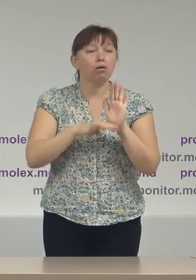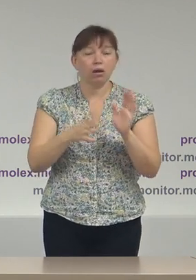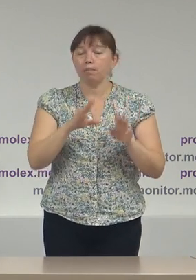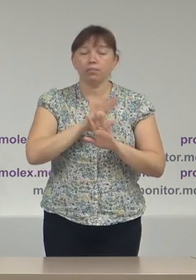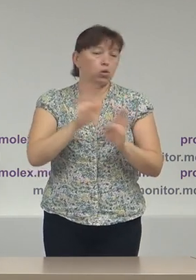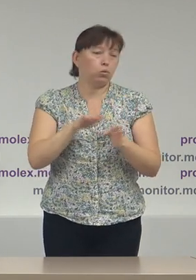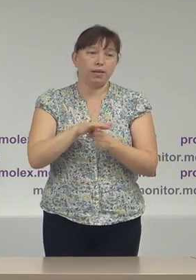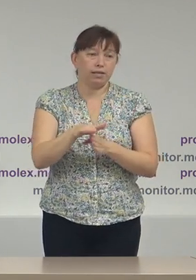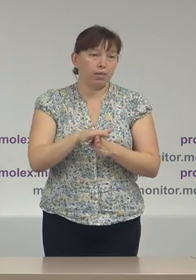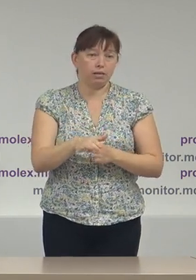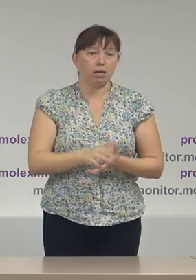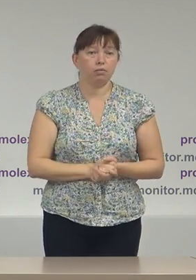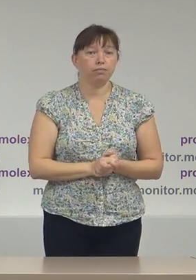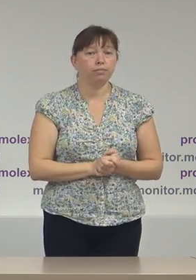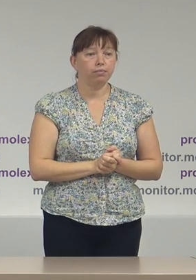respectat.